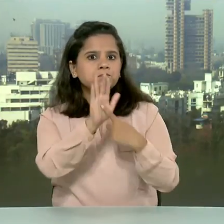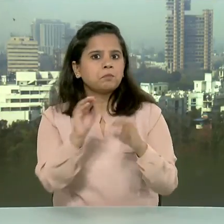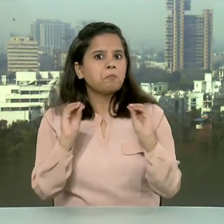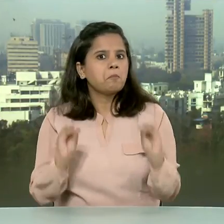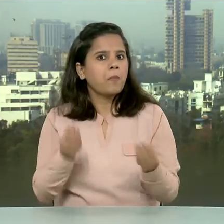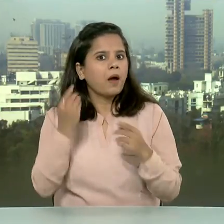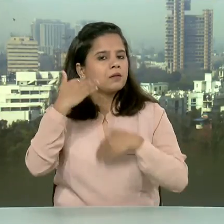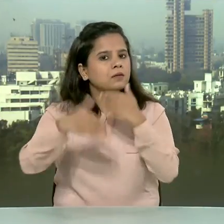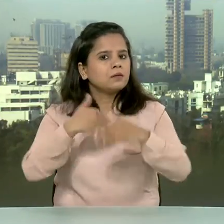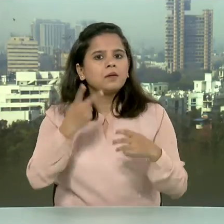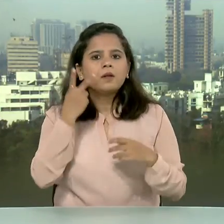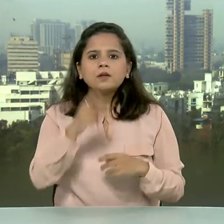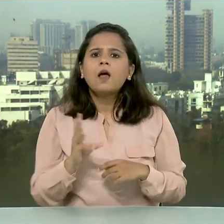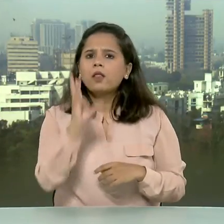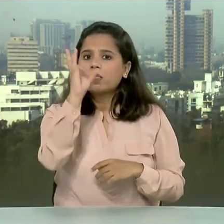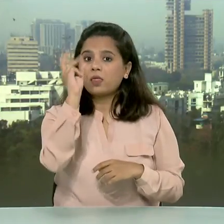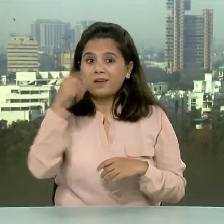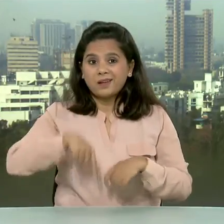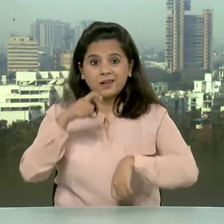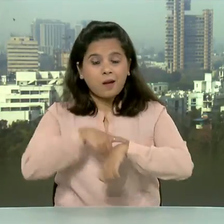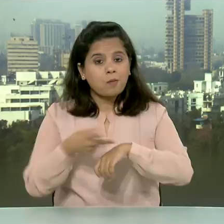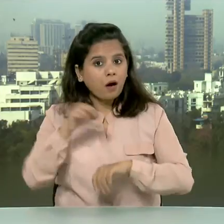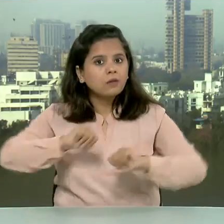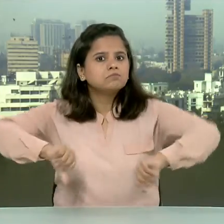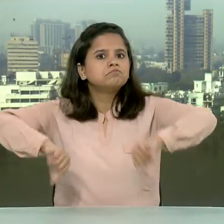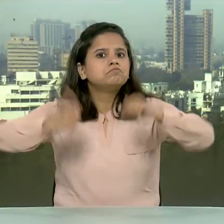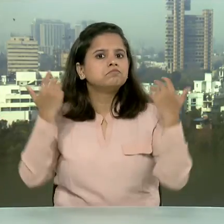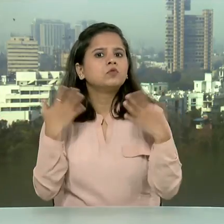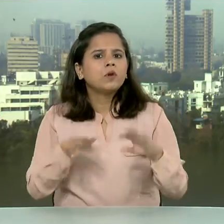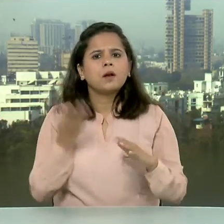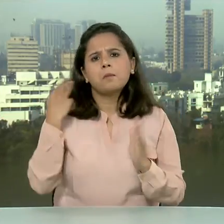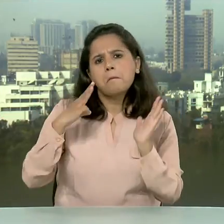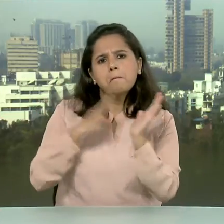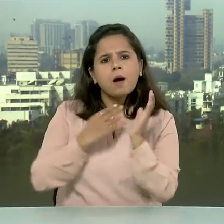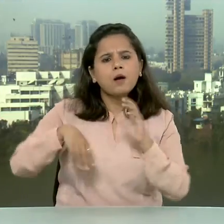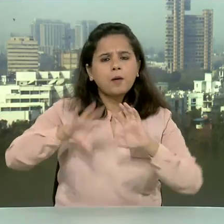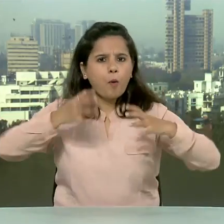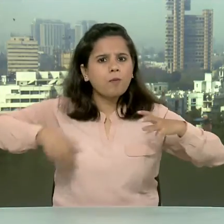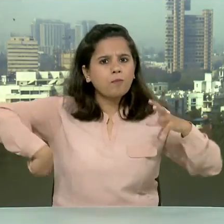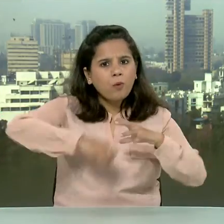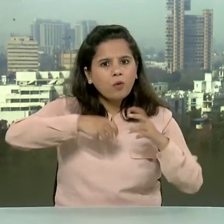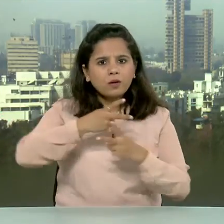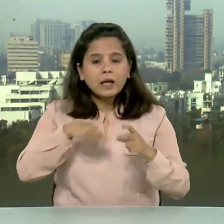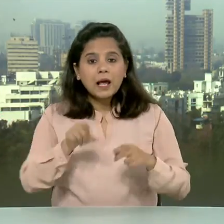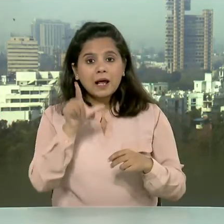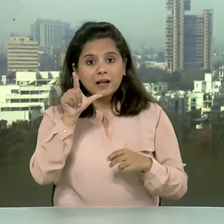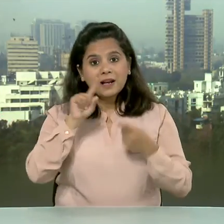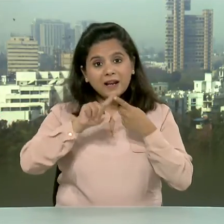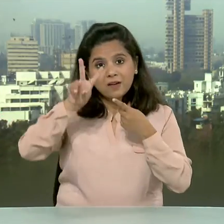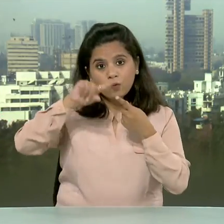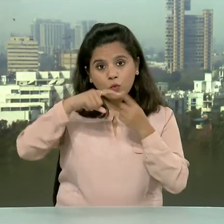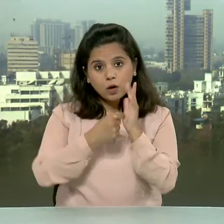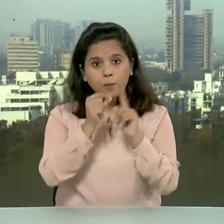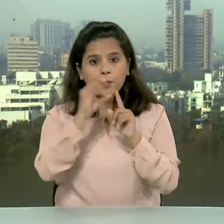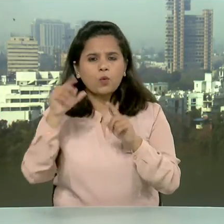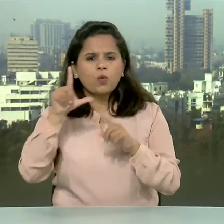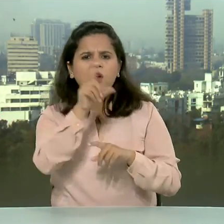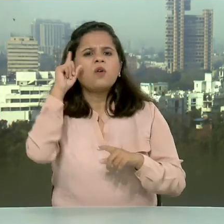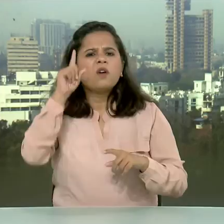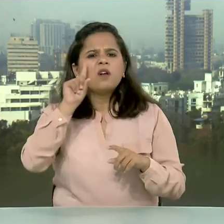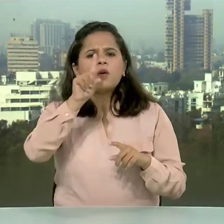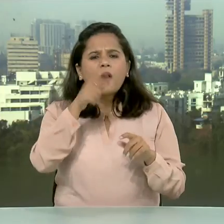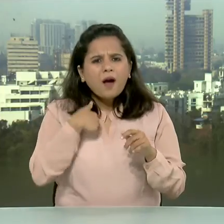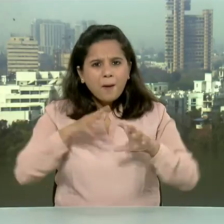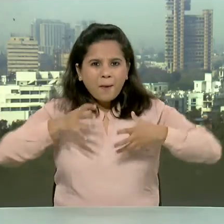जारी रखते वे लगातार तीसरी जीत हासल कर ली है सोमवार को खेले गए मुकाबले में लिवरपूल ने एक गोल से पिछणने के